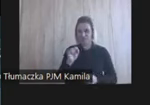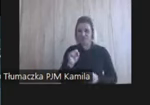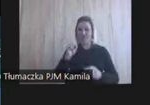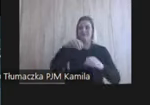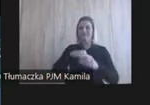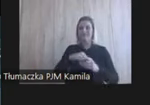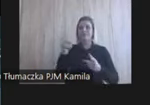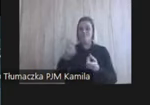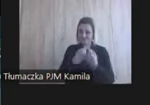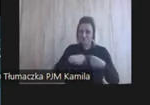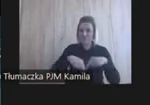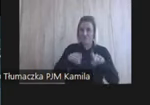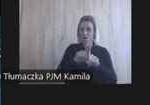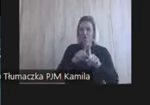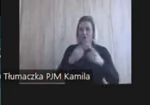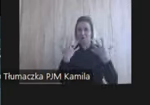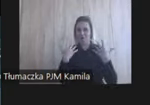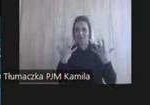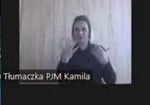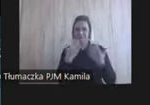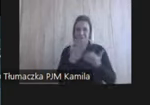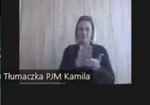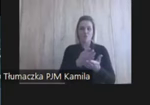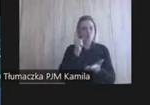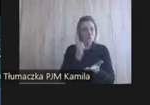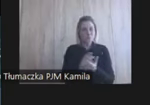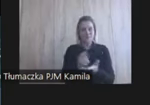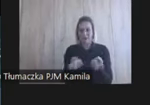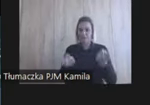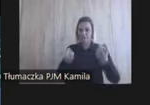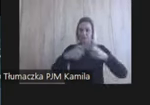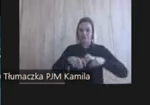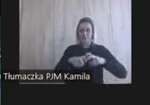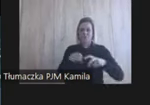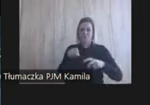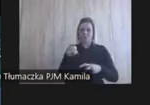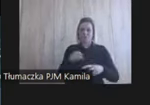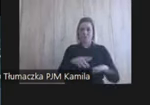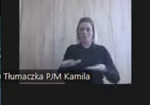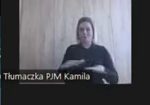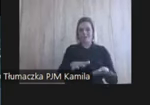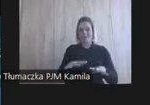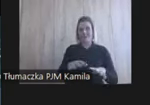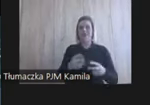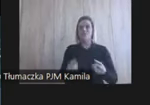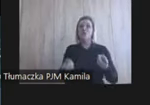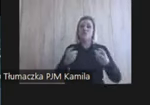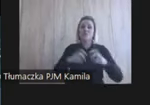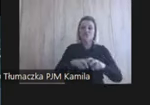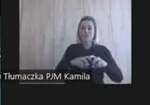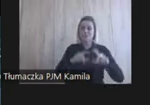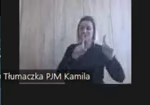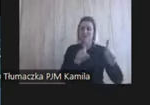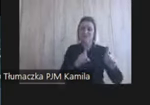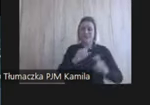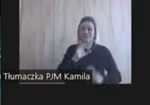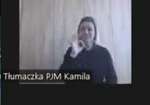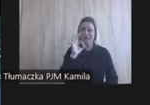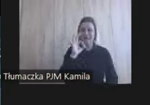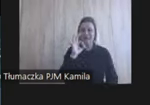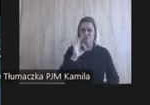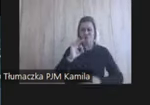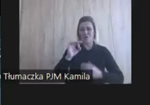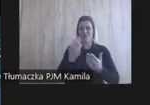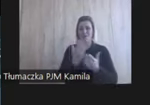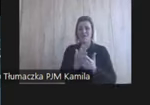spaceru, udało nam się stworzyć to, co stworzyliśmy. No bo tworzyliśmy to od zera. No to jest innowacja, więc nie było